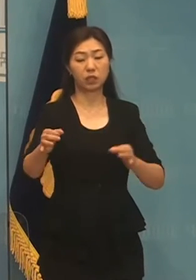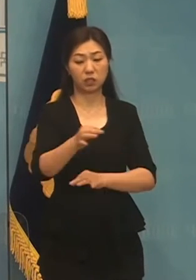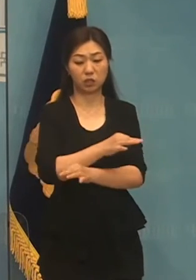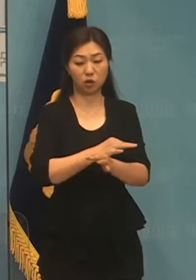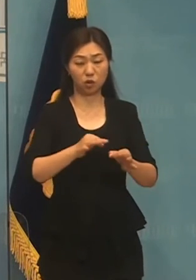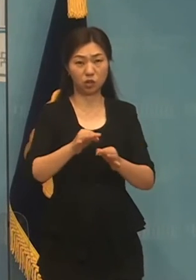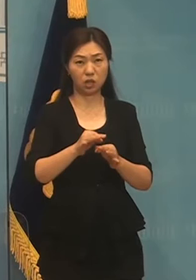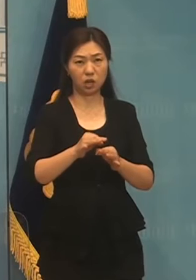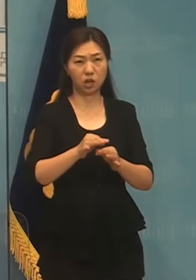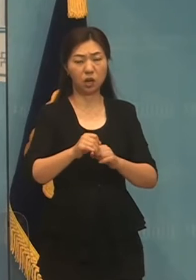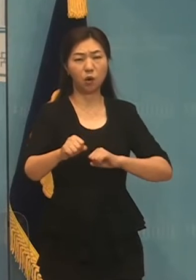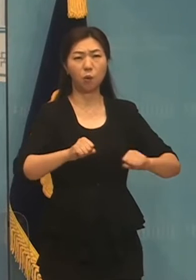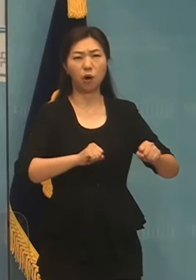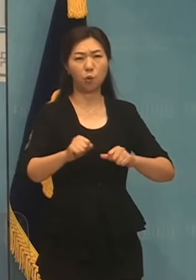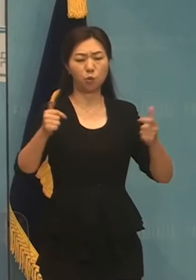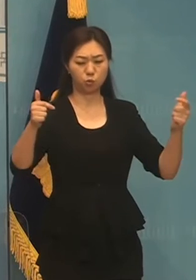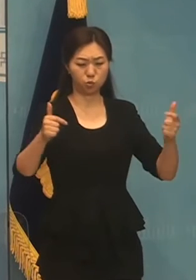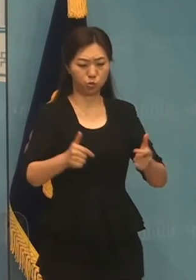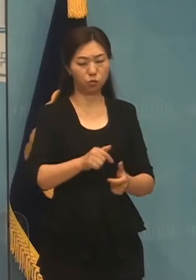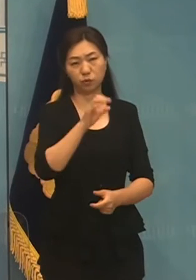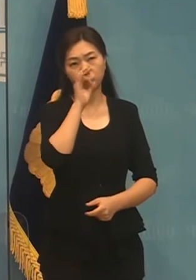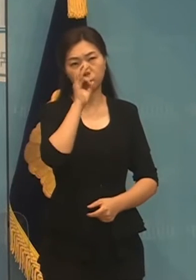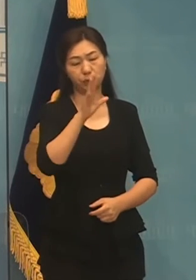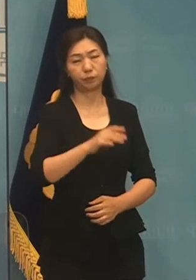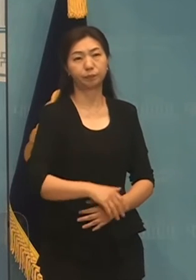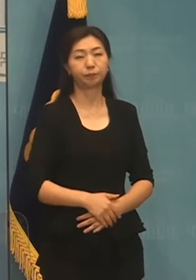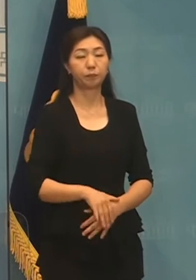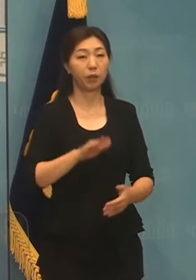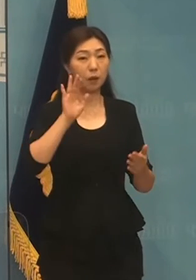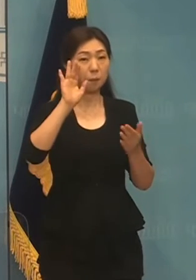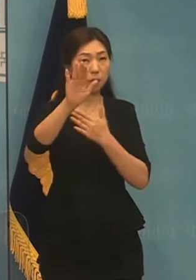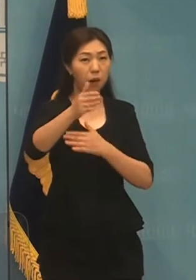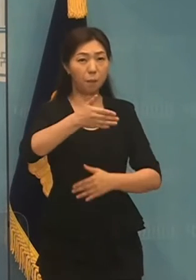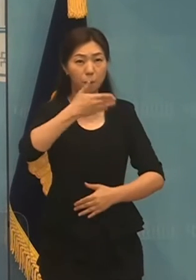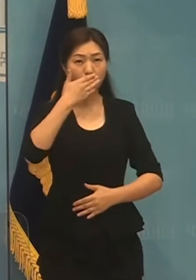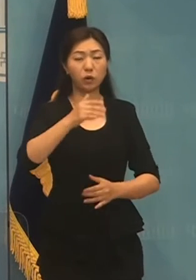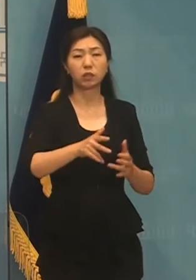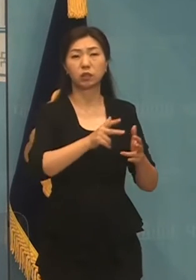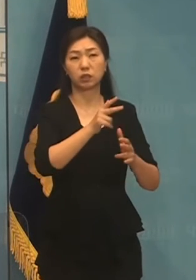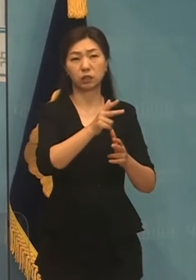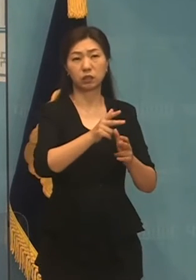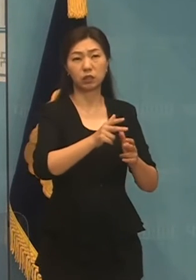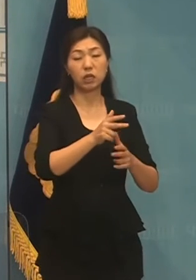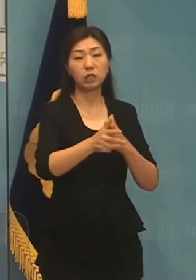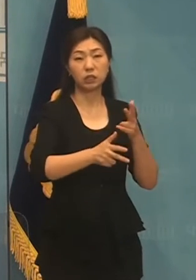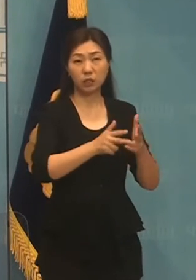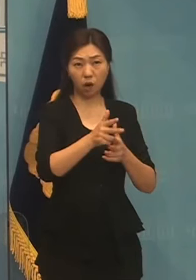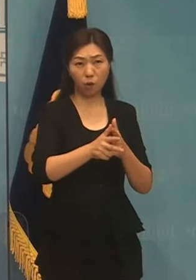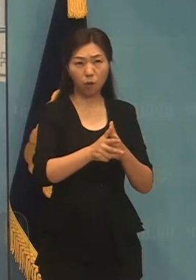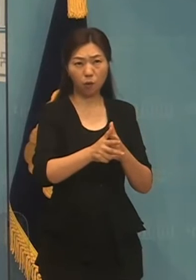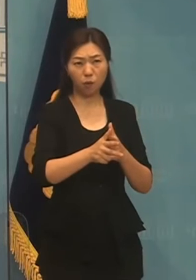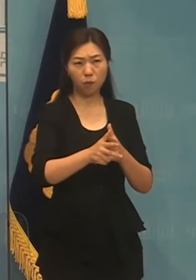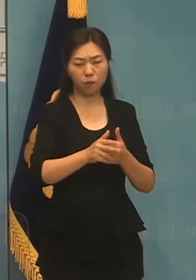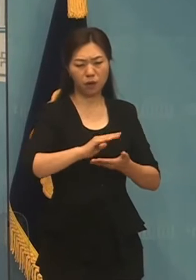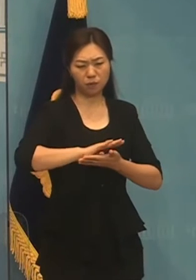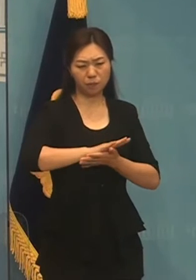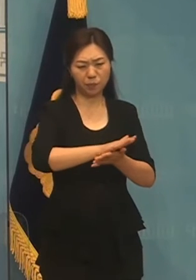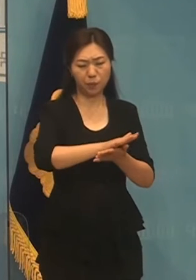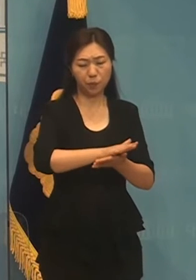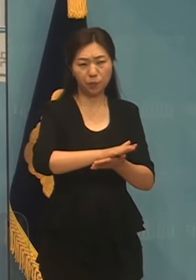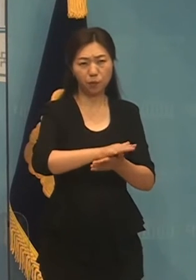위축시키는 상황은 초래해선 안됩니다. 미래 먹고의 산업의 싹을 박는 일만큼은 막아야 합니다.